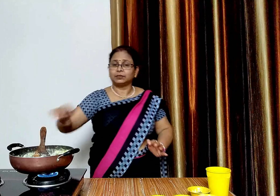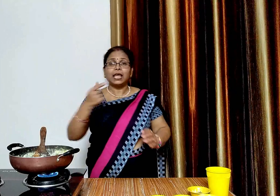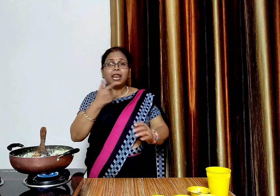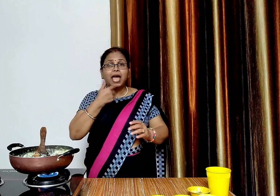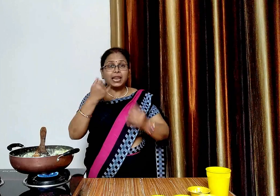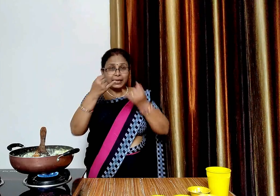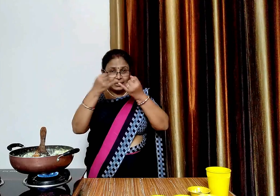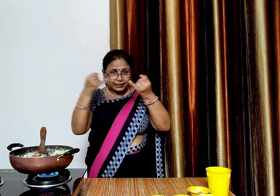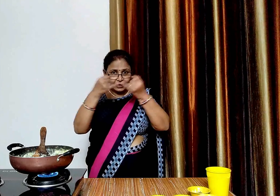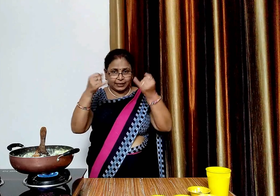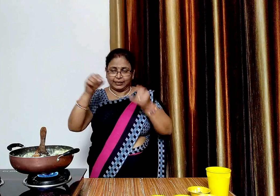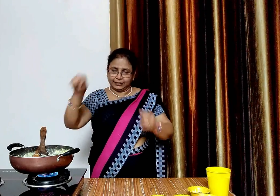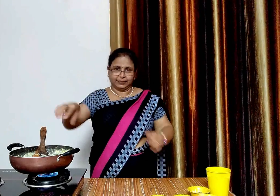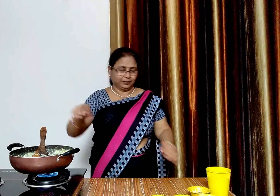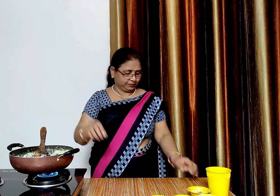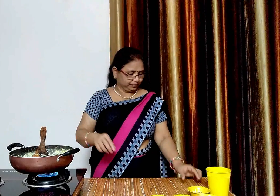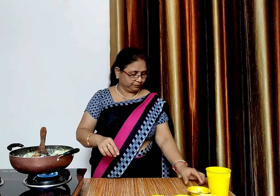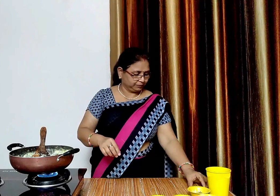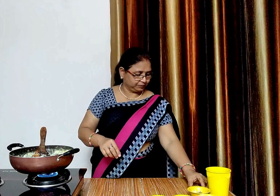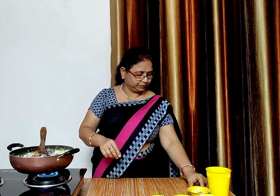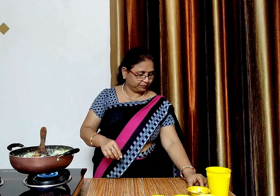अब इसमें 10 से 12 के इसर के लच्छे डालेंगे